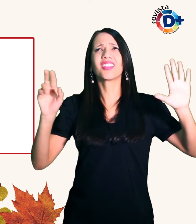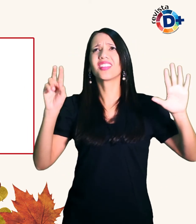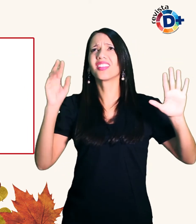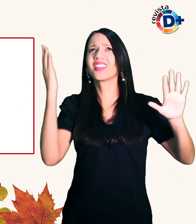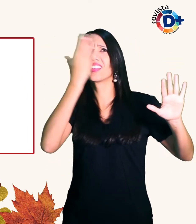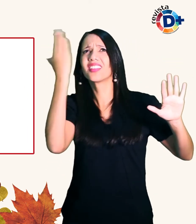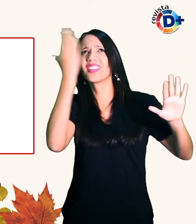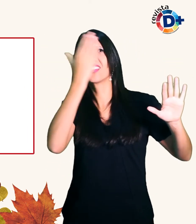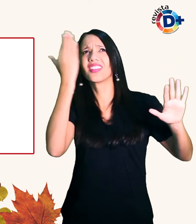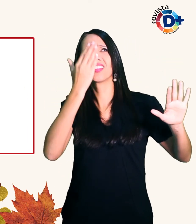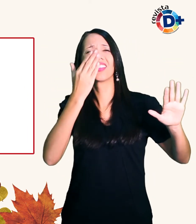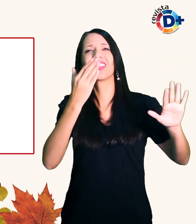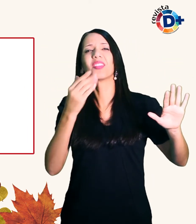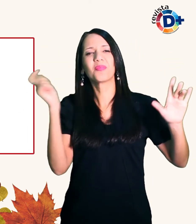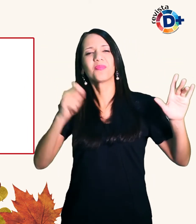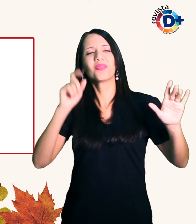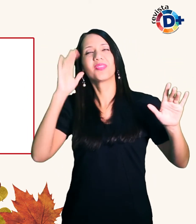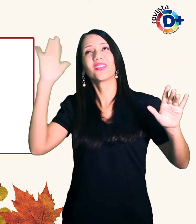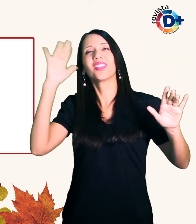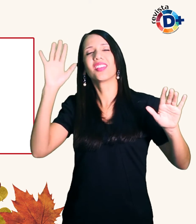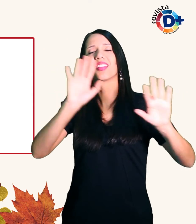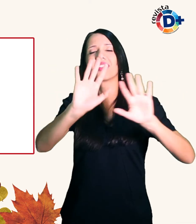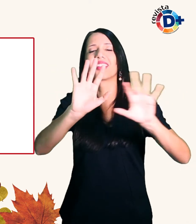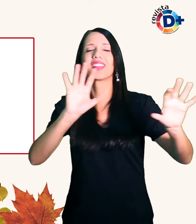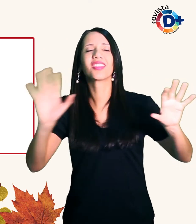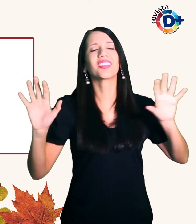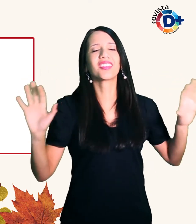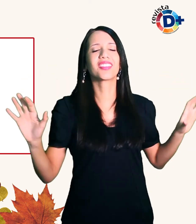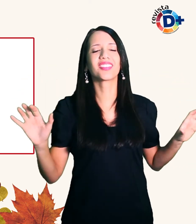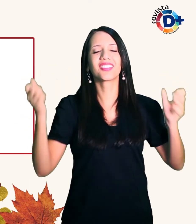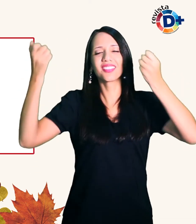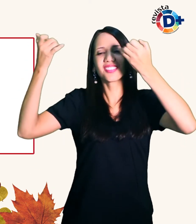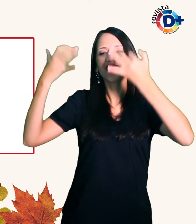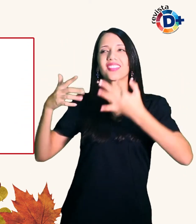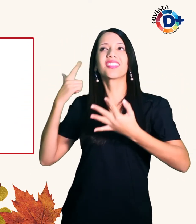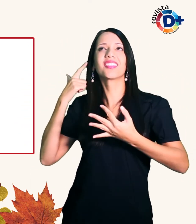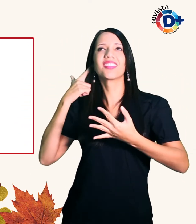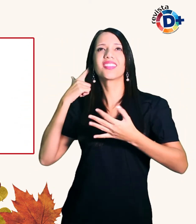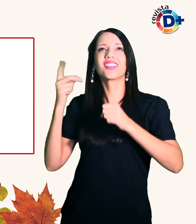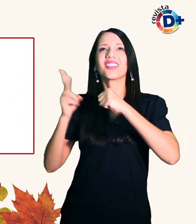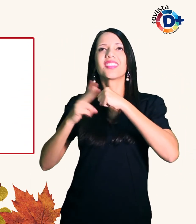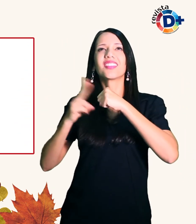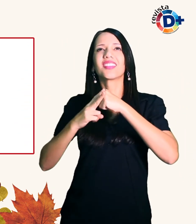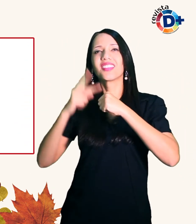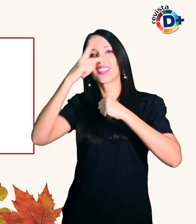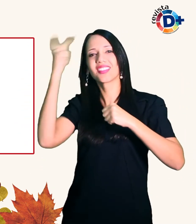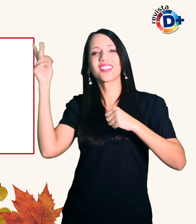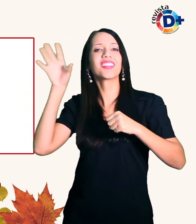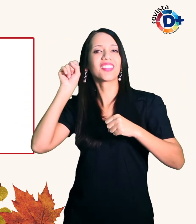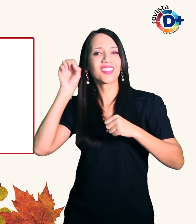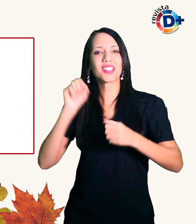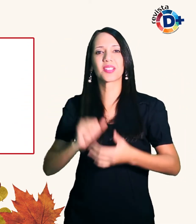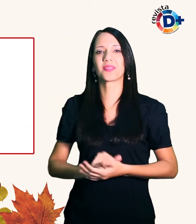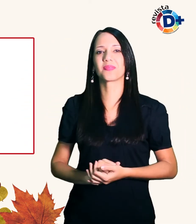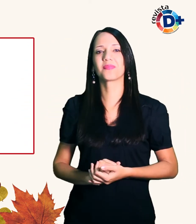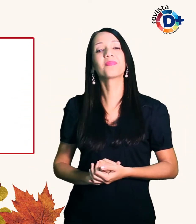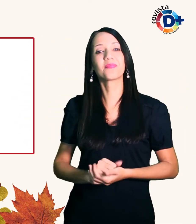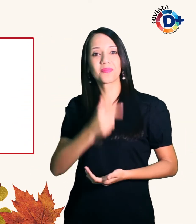tocando algo com a imaginação ou através da descrição verbal de quem enxerga Guilherme conta que o casal